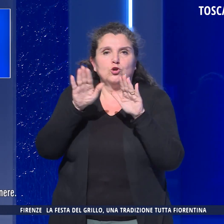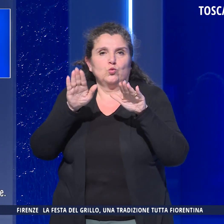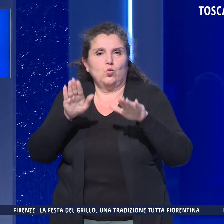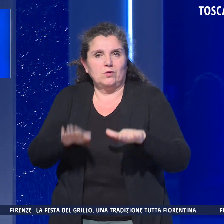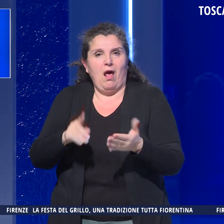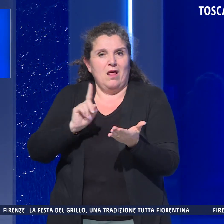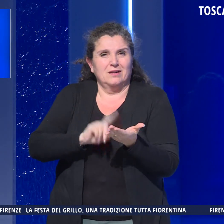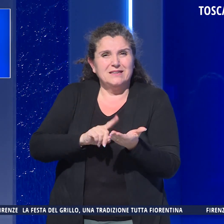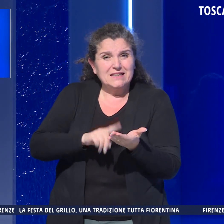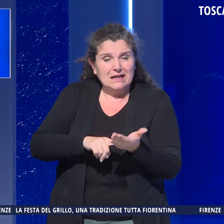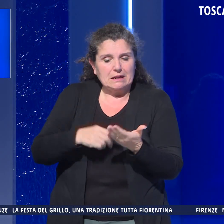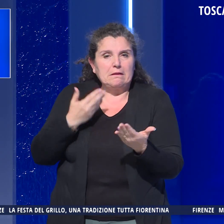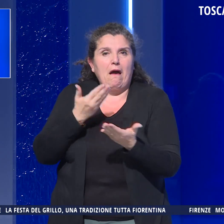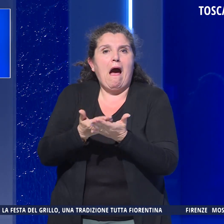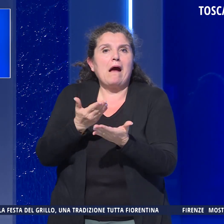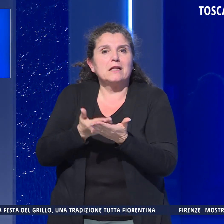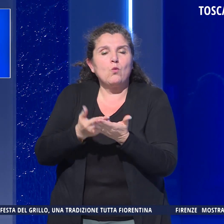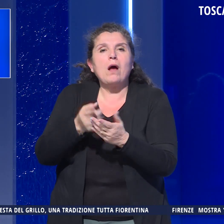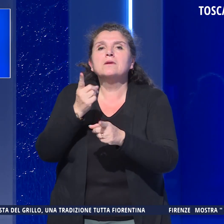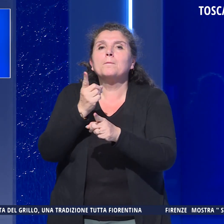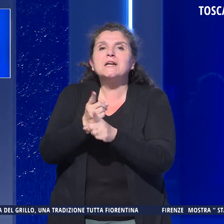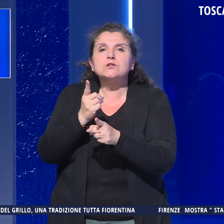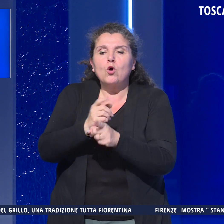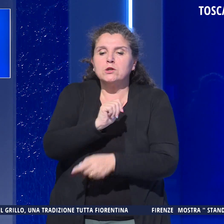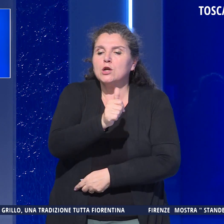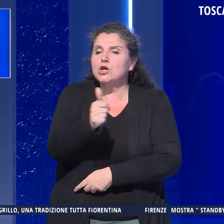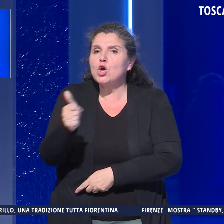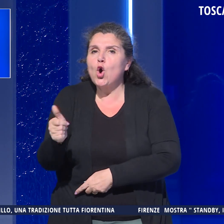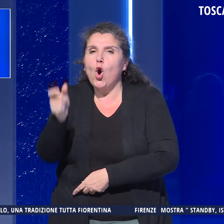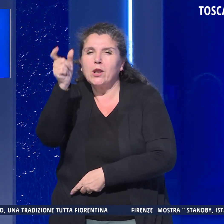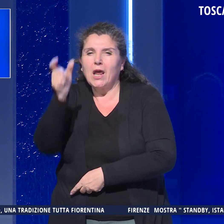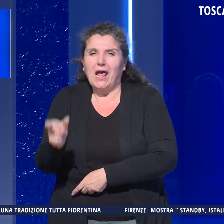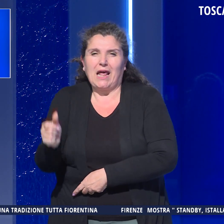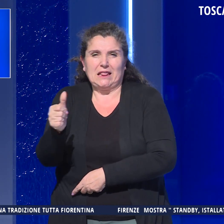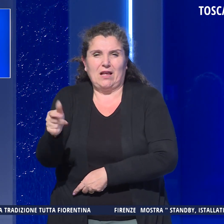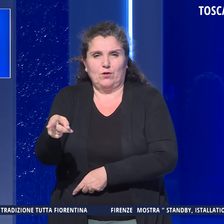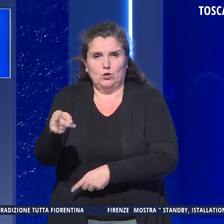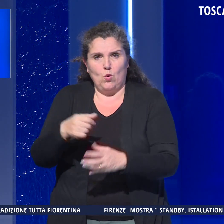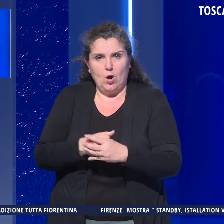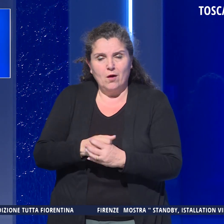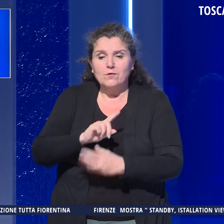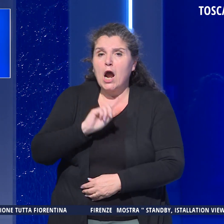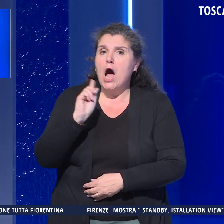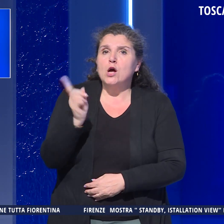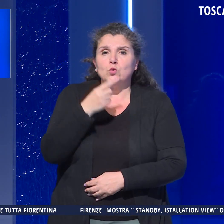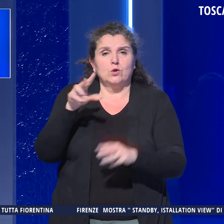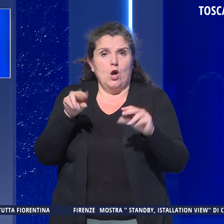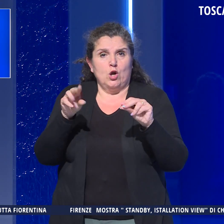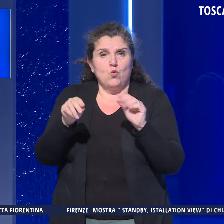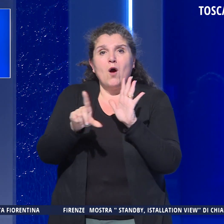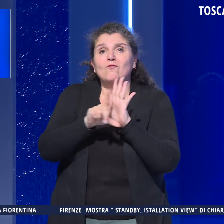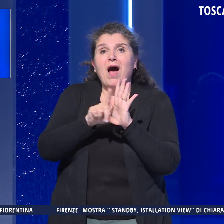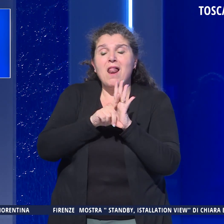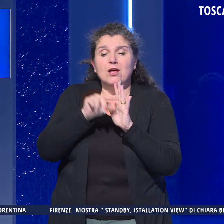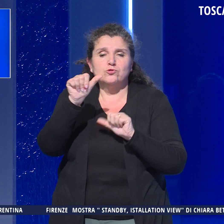e diritti adeguati alle necessità di ogni individuo. Fra tutte una nuova legge